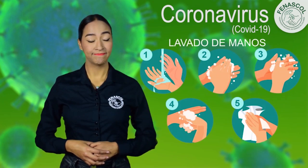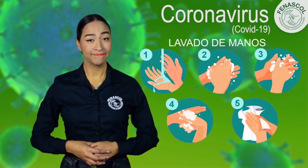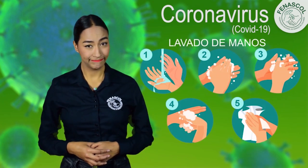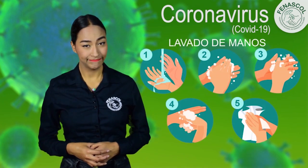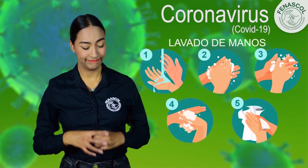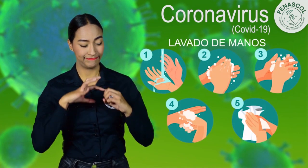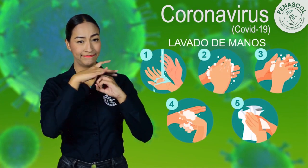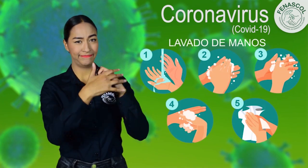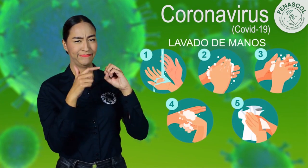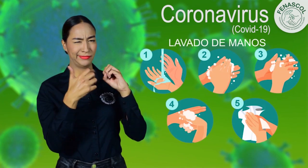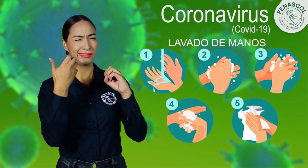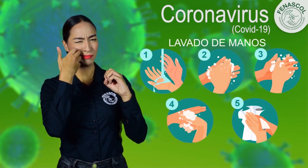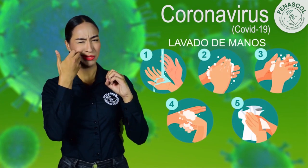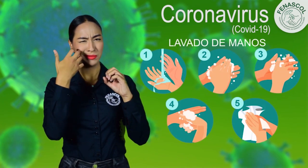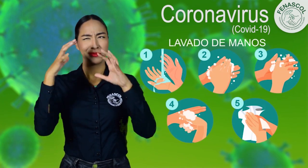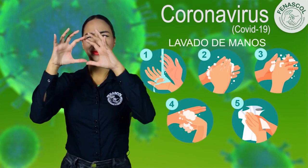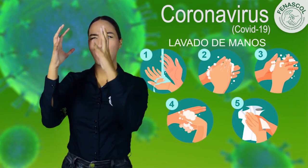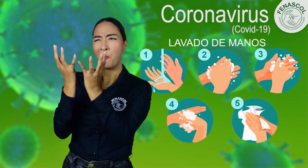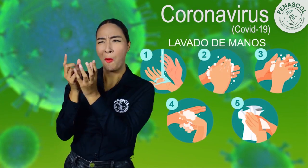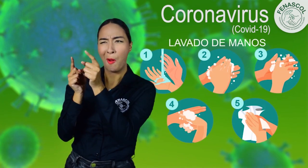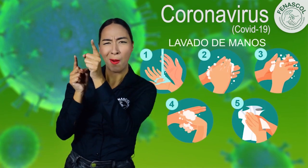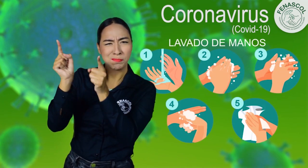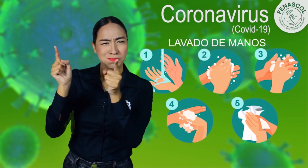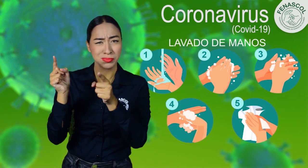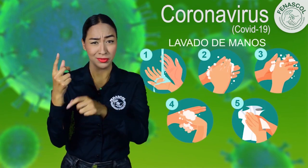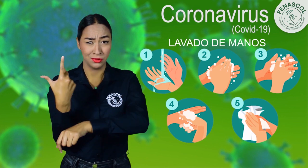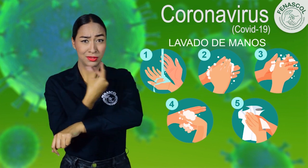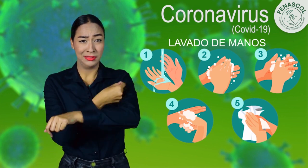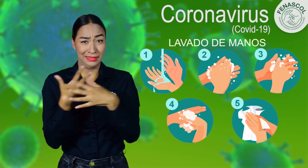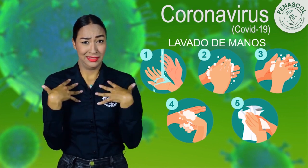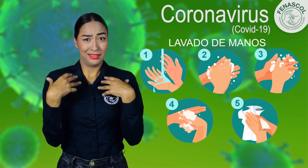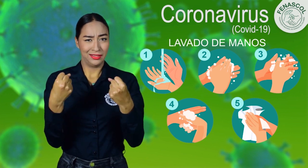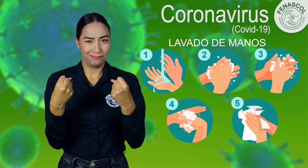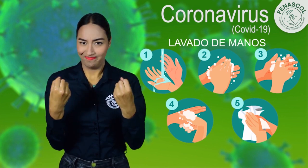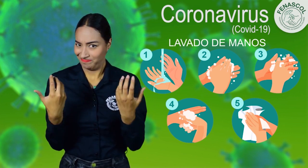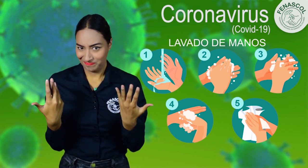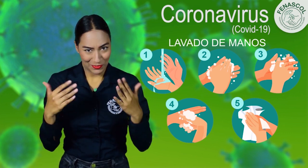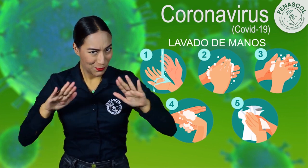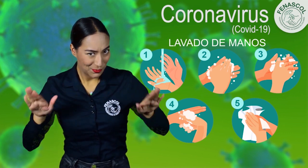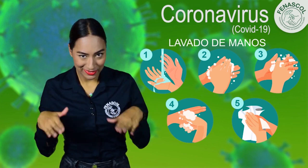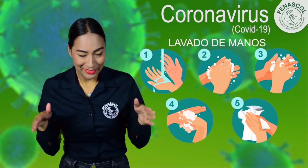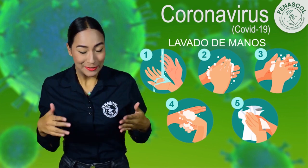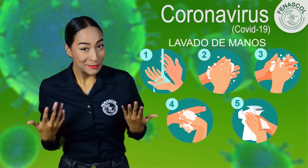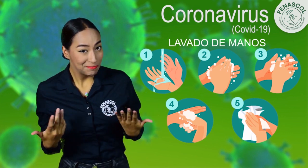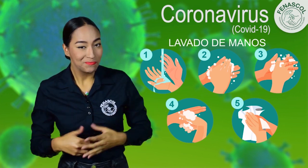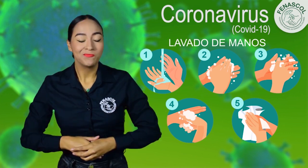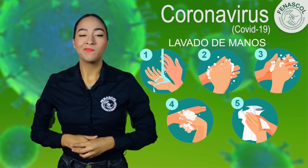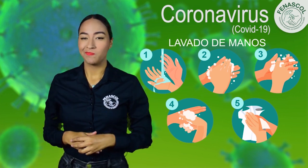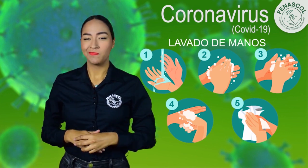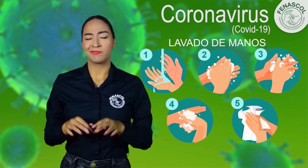El coronavirus COVID-19 ha afectado a la salud de la población a nivel mundial y aún no se conoce una cura. Lo